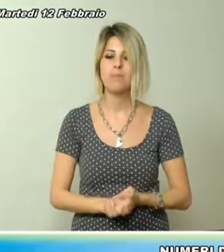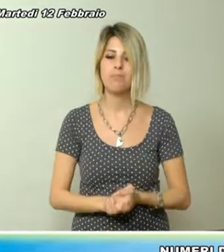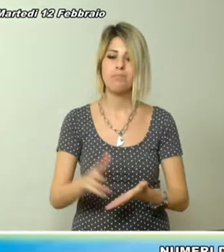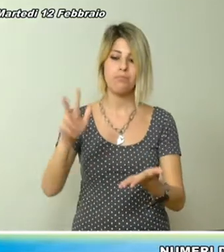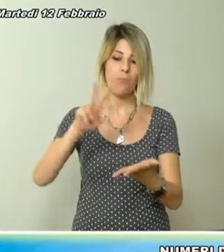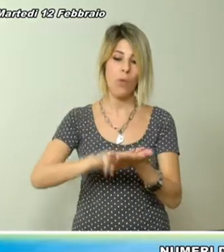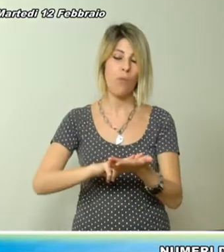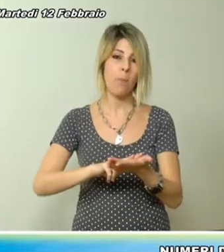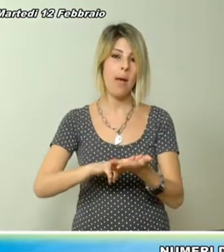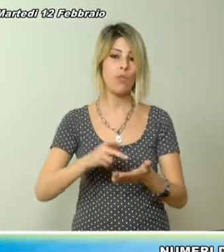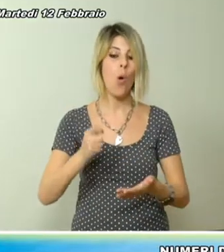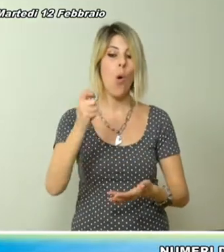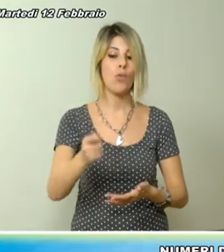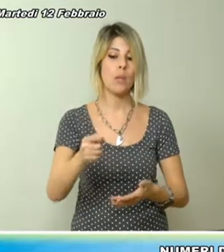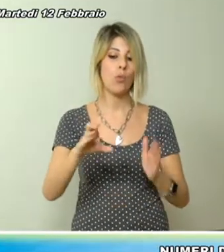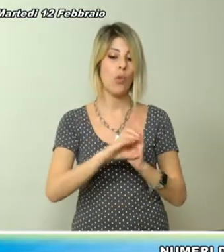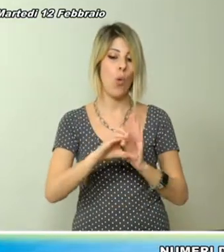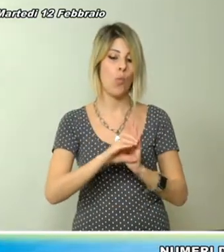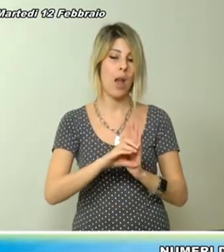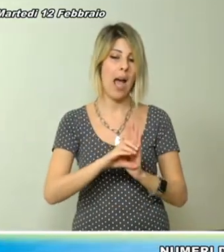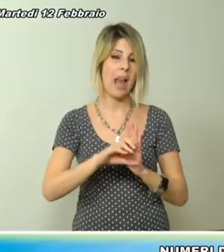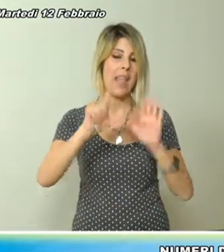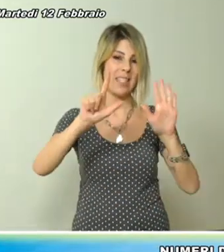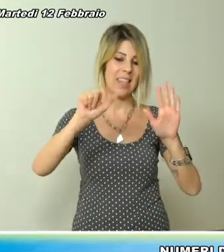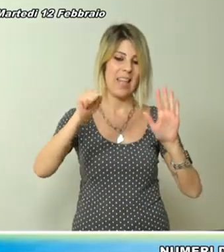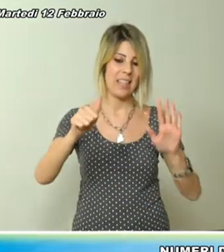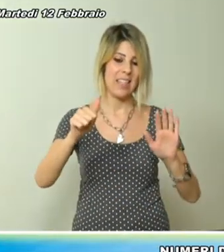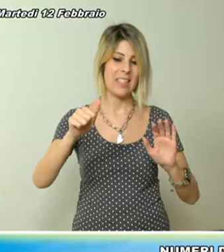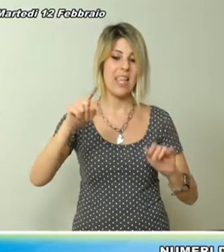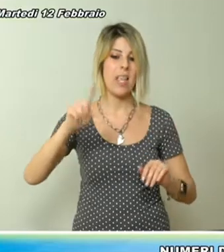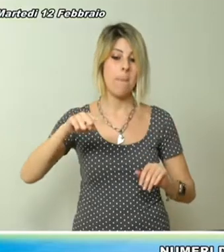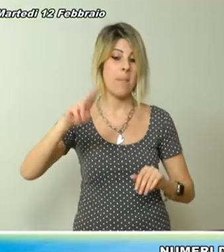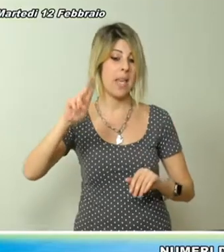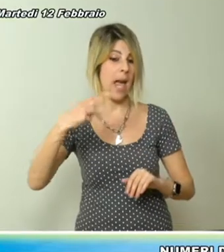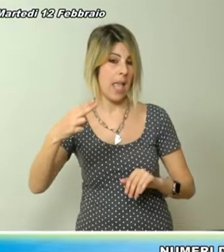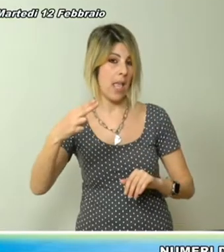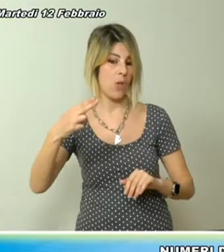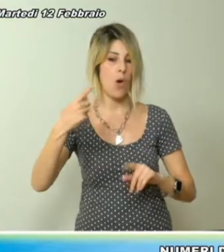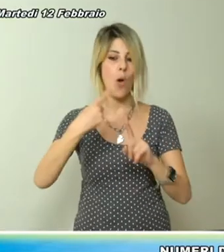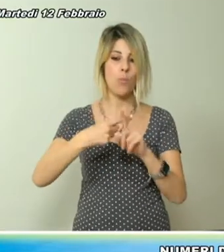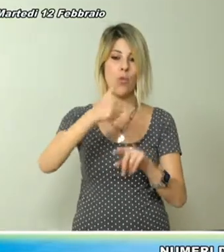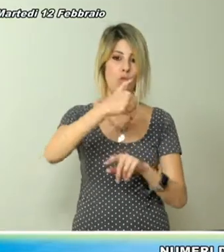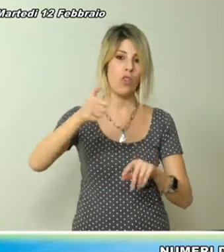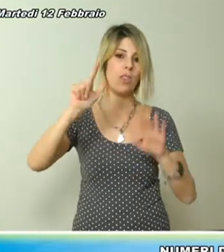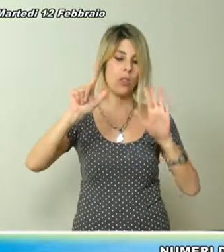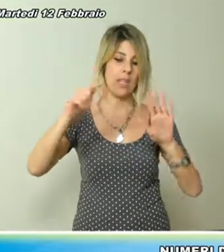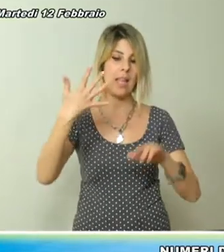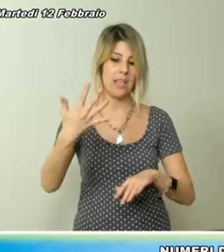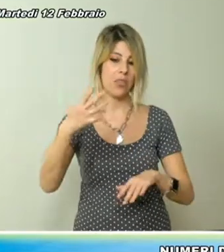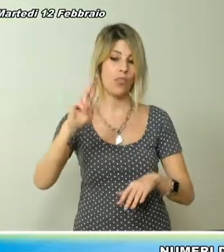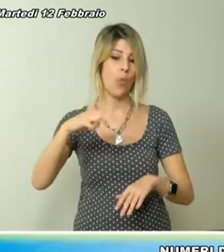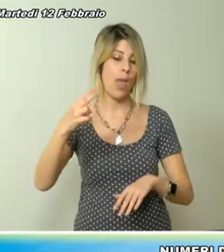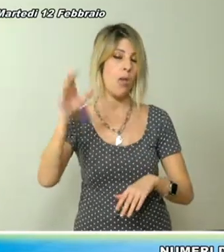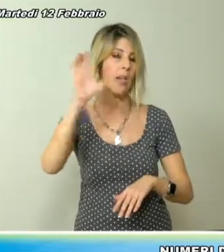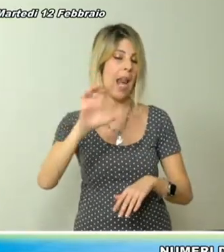Confermato il contributo comunale di 76.000 euro e i 175.000 euro regionali.